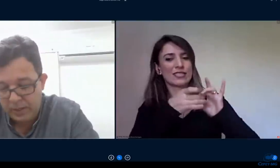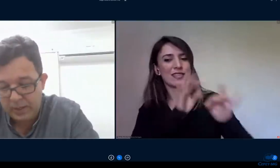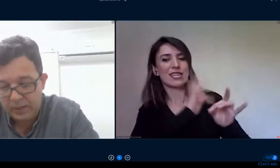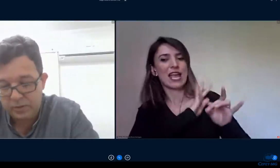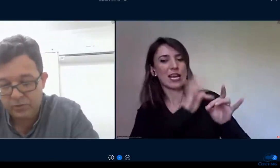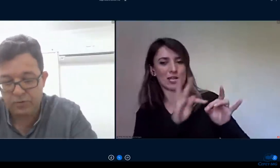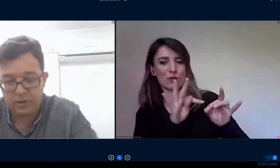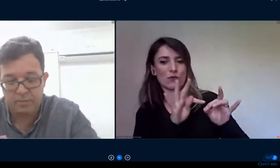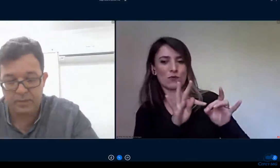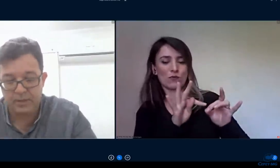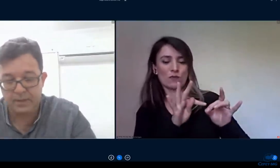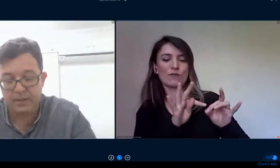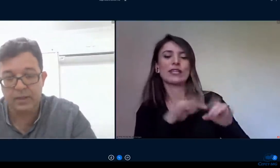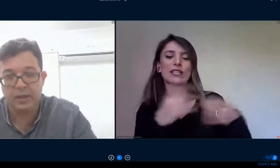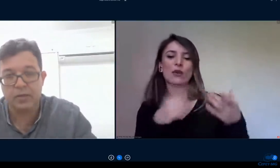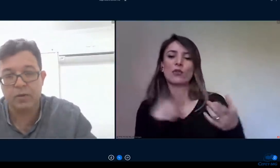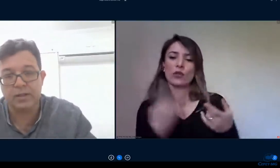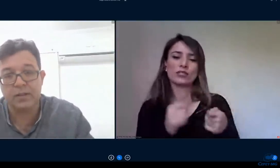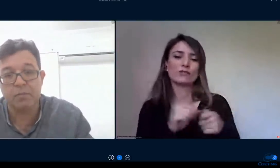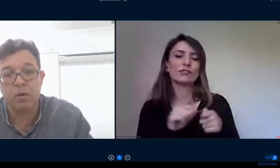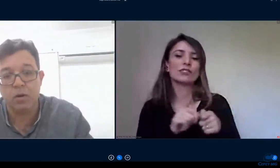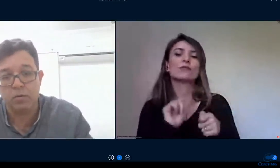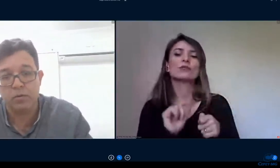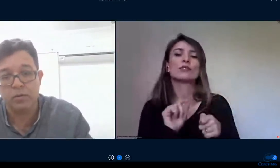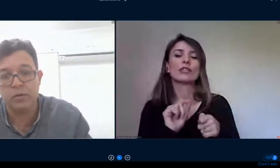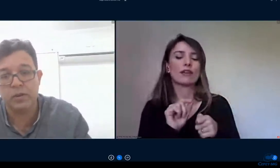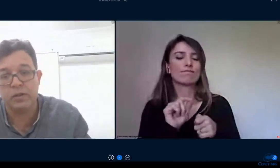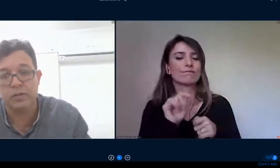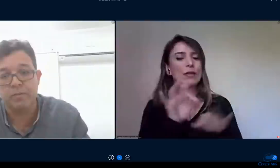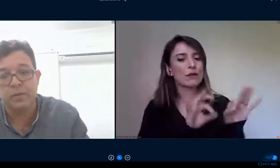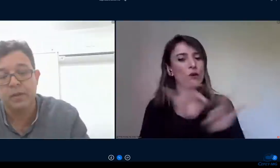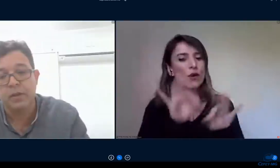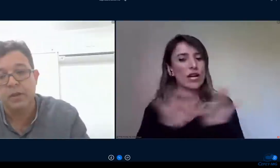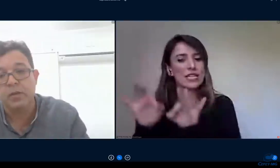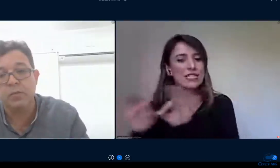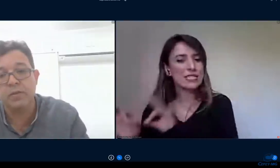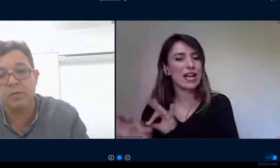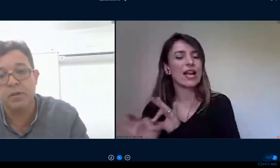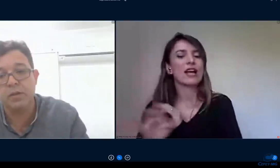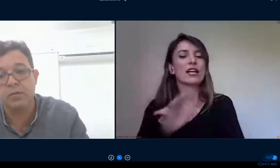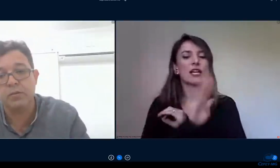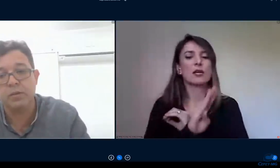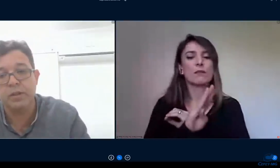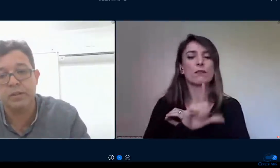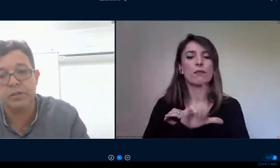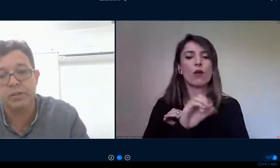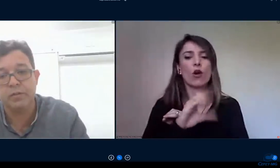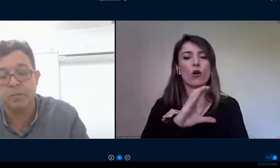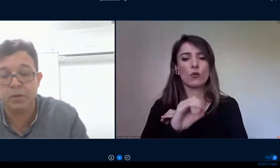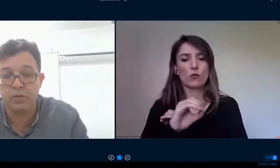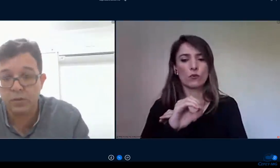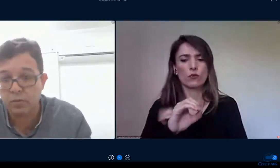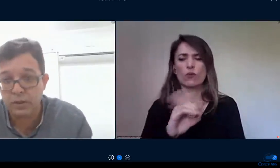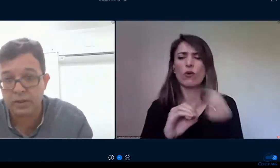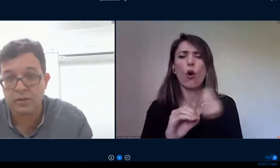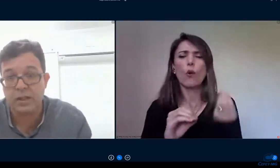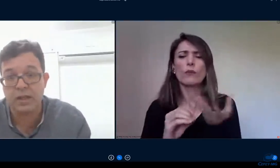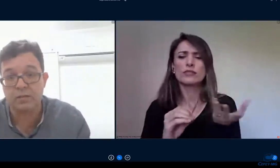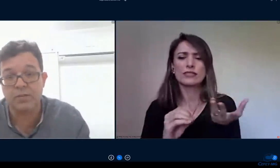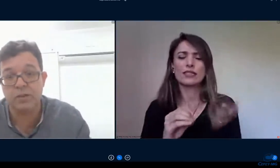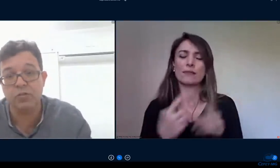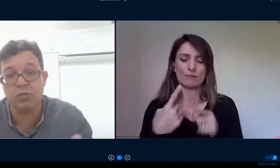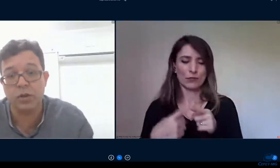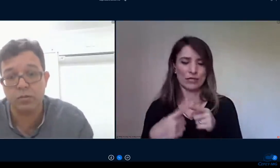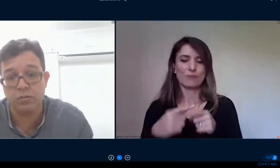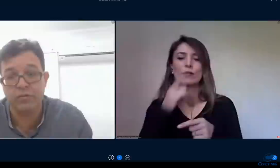de forma organizada em blocos ou seja em uma semana o estudante é porque o nosso estudante